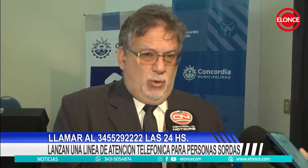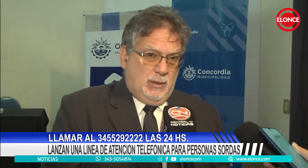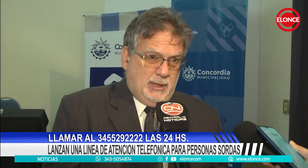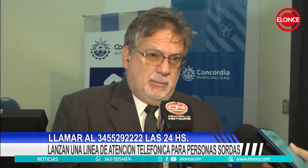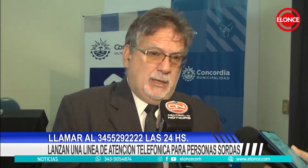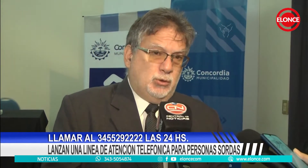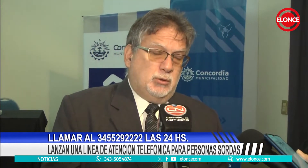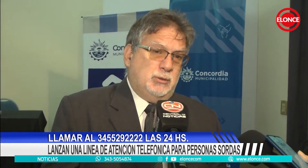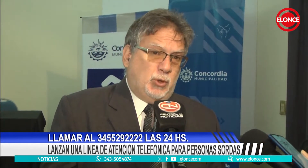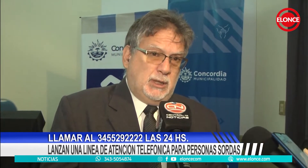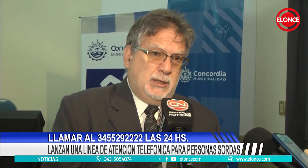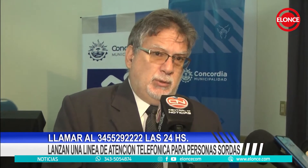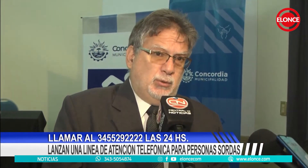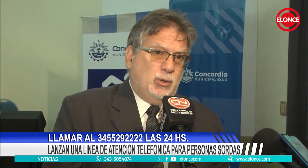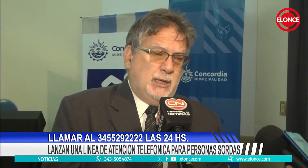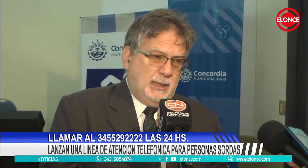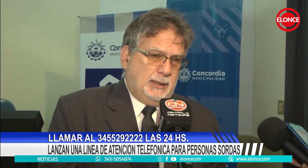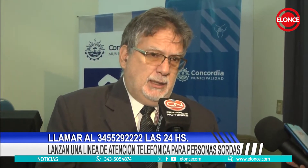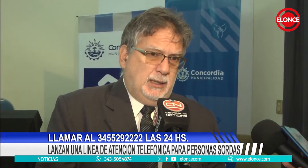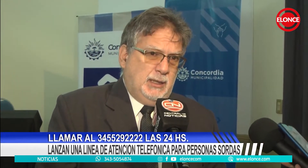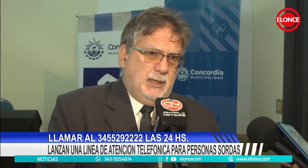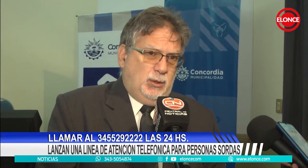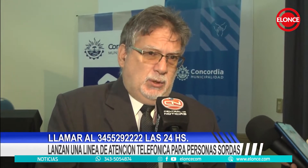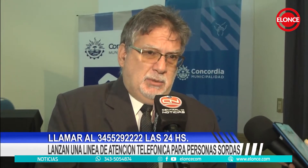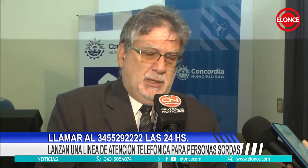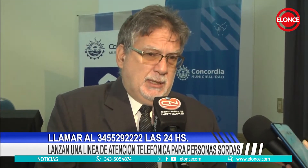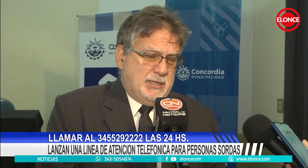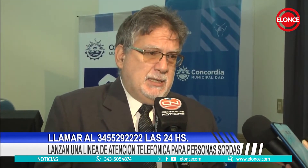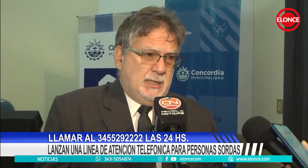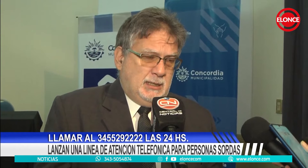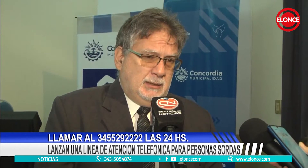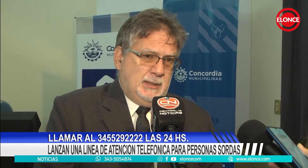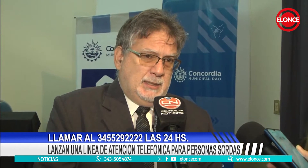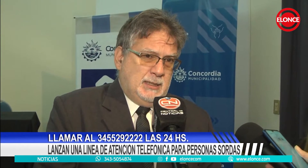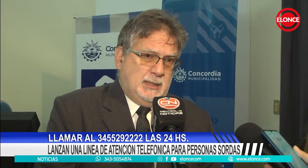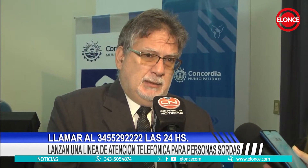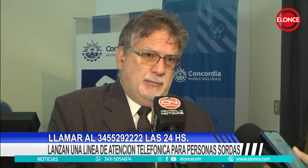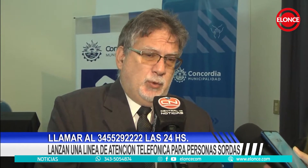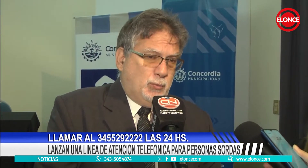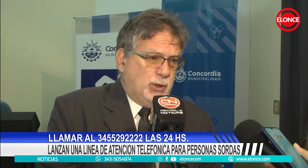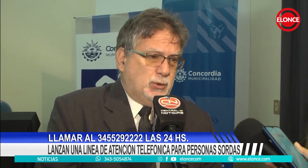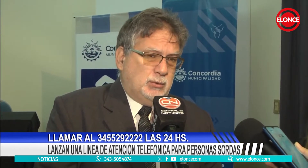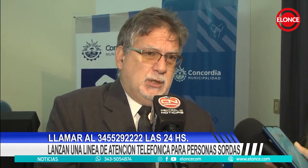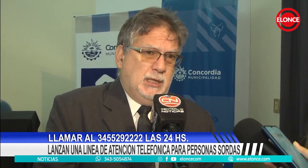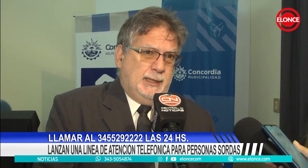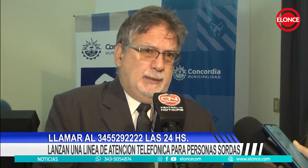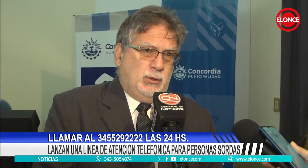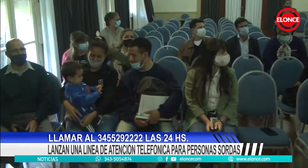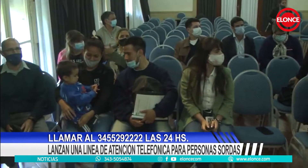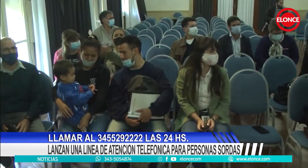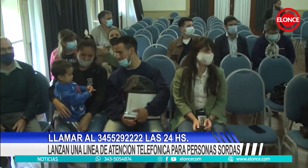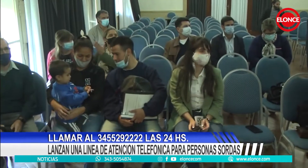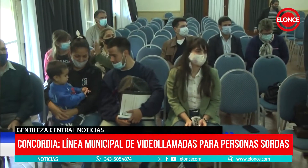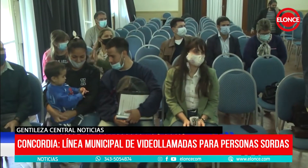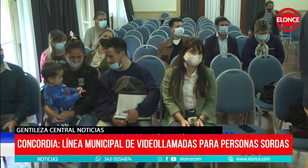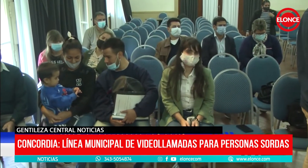Bueno, la verdad que para nosotros es importante y bueno, nos alegra que justamente de discapacidad haya propuesto esto